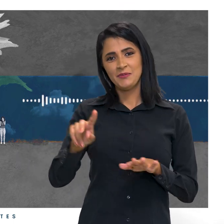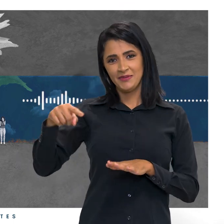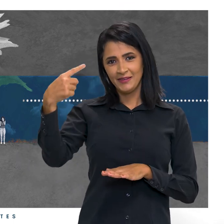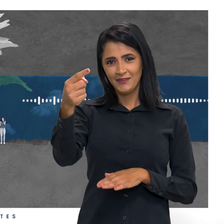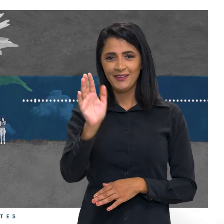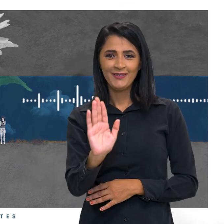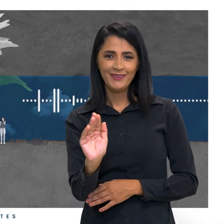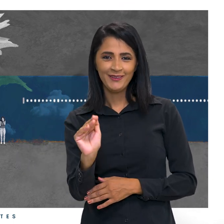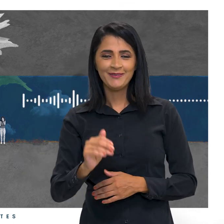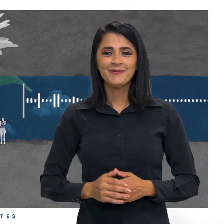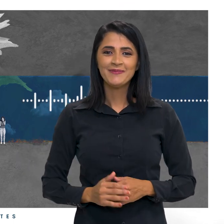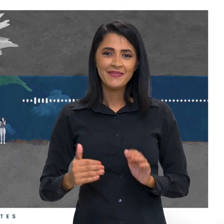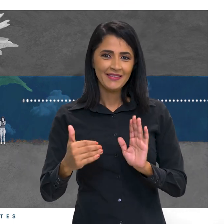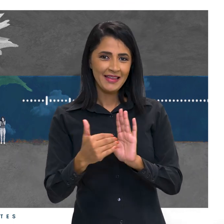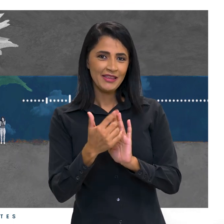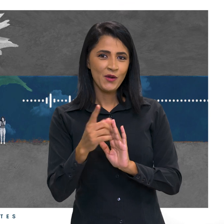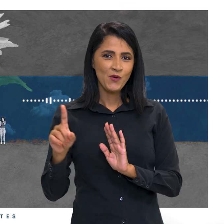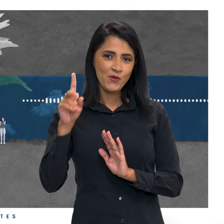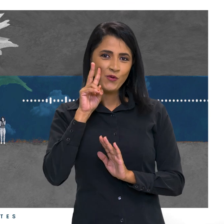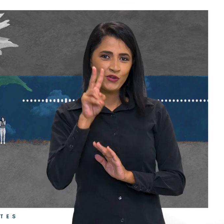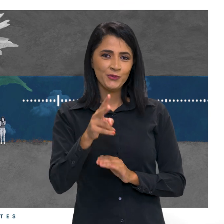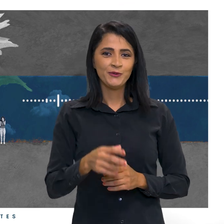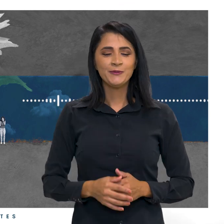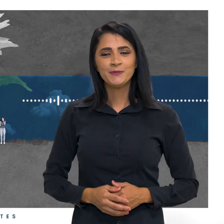Tchau, gente. Até o último episódio.